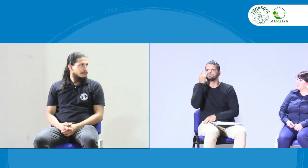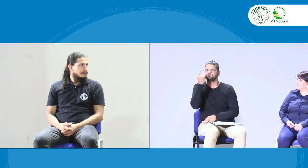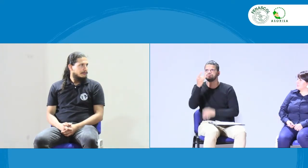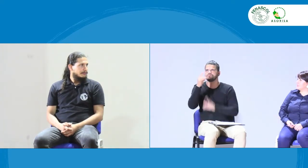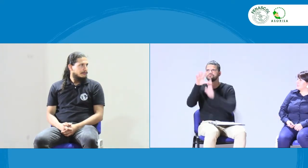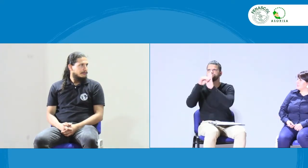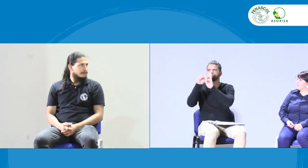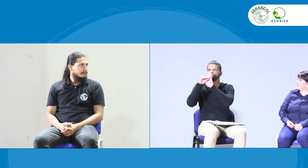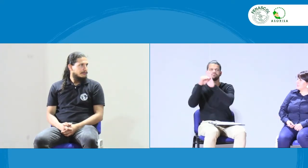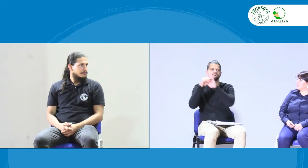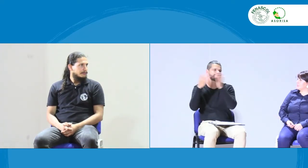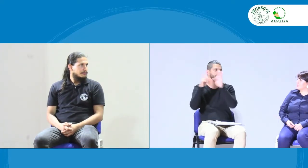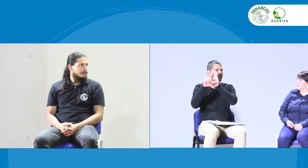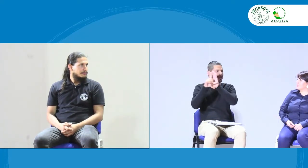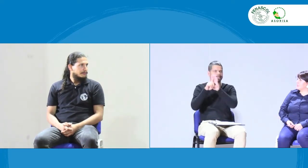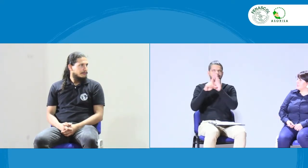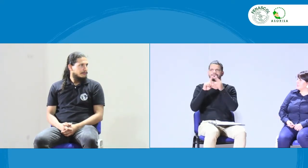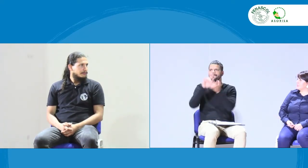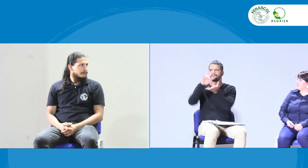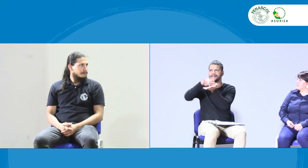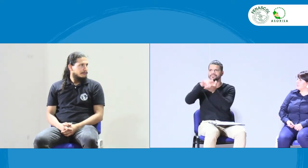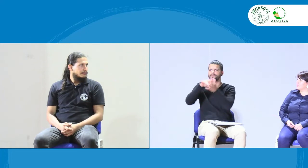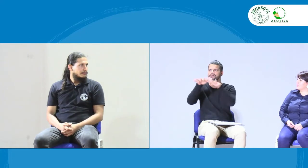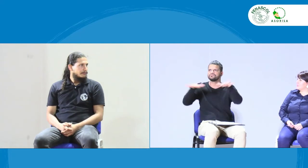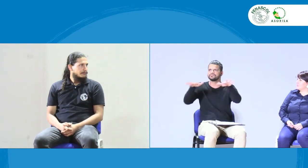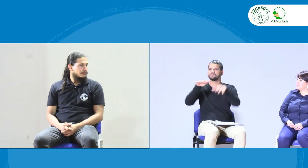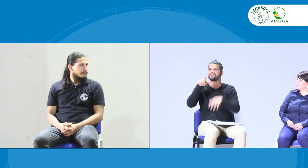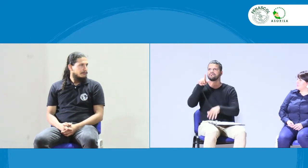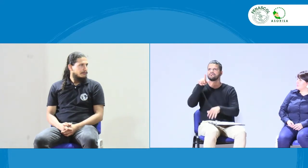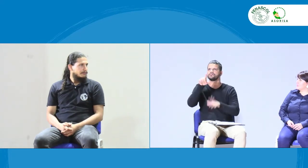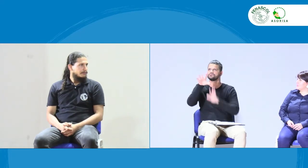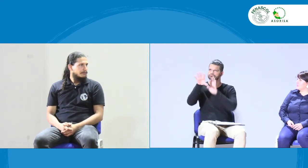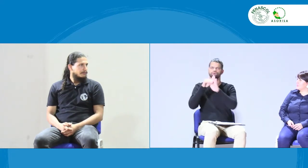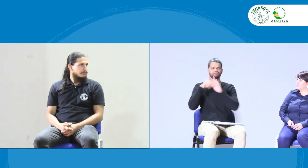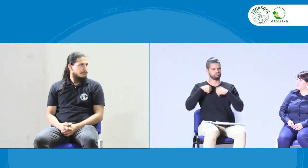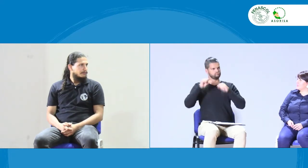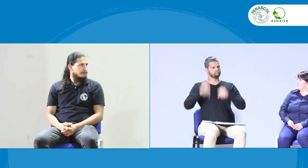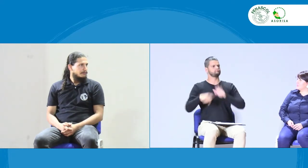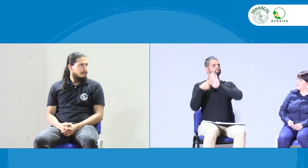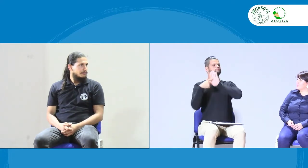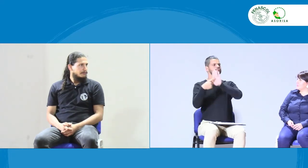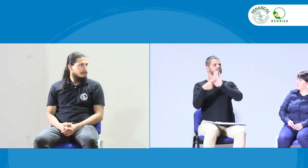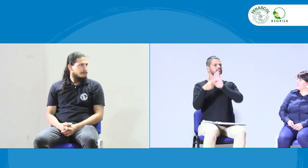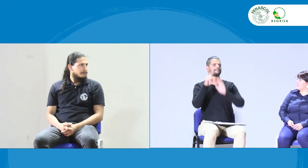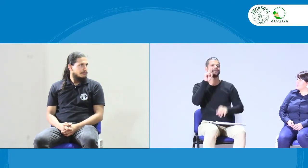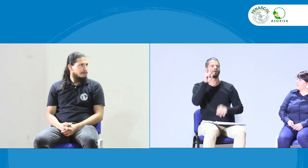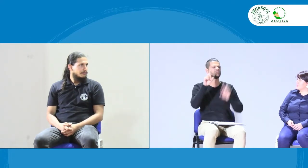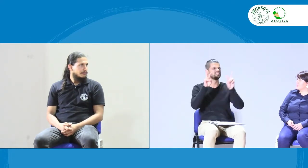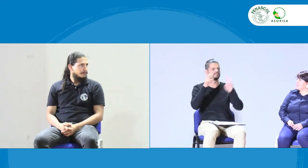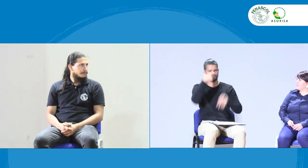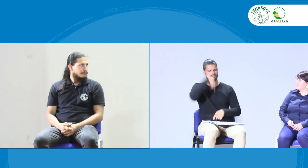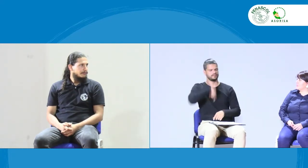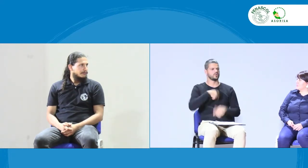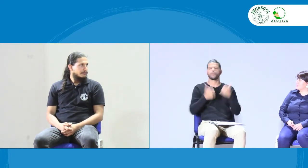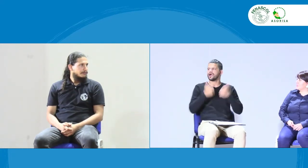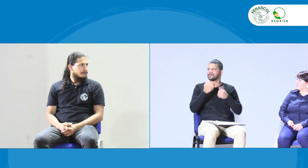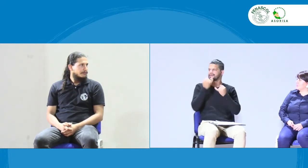personas oyentes por su lado ven a personas sordas que hacen acciones, hacen participación en contextos legales y demás. Entonces, ¿qué pueden